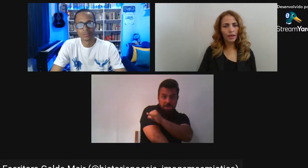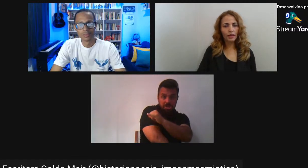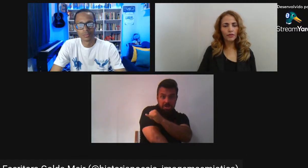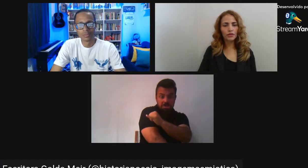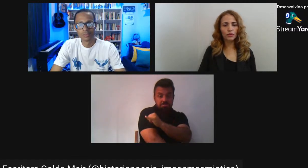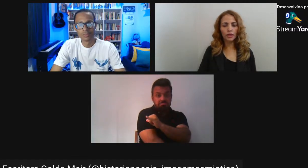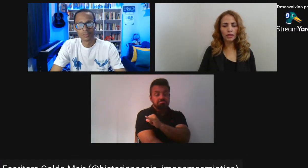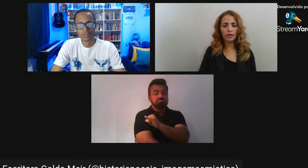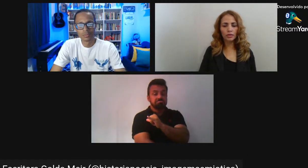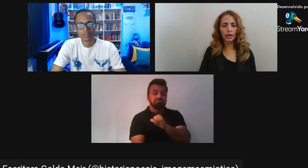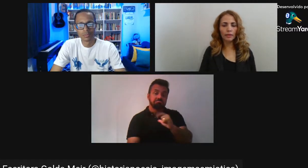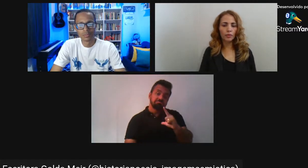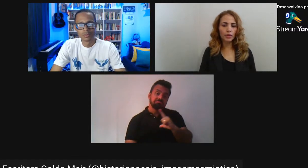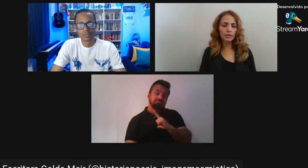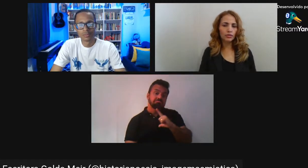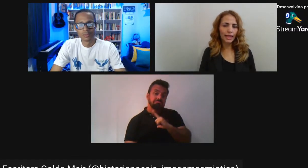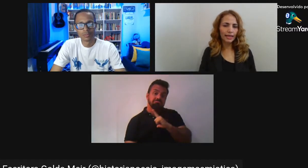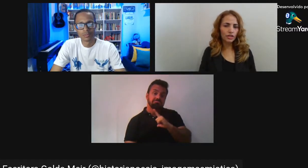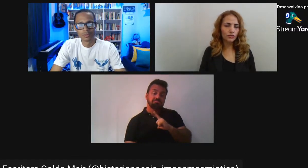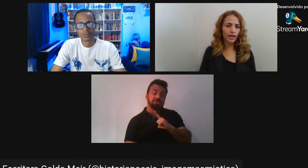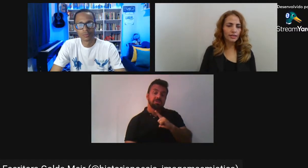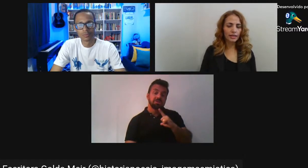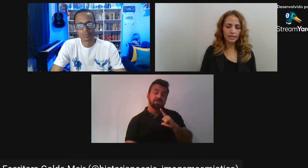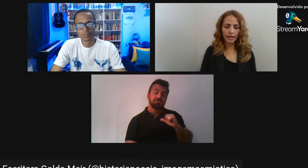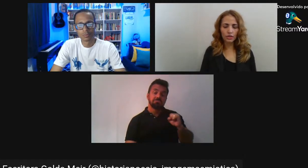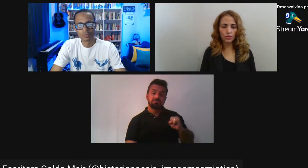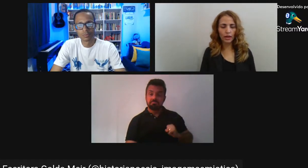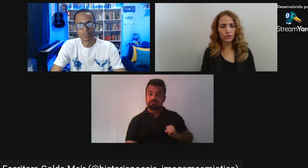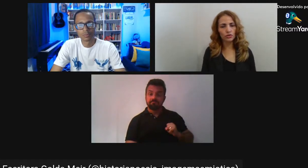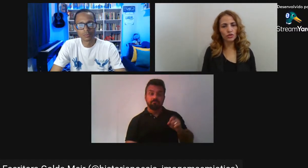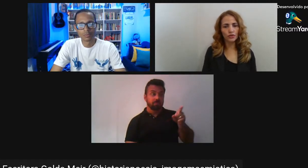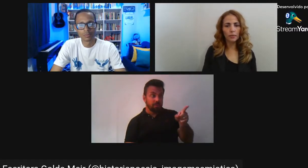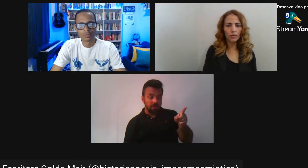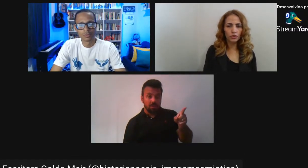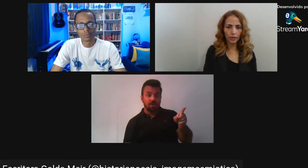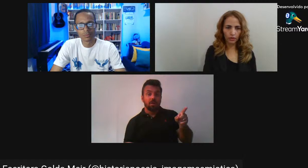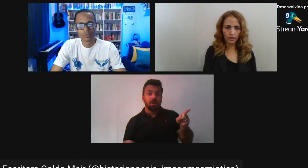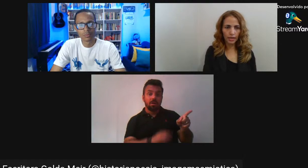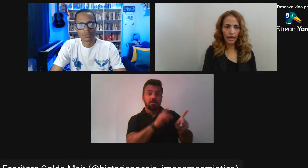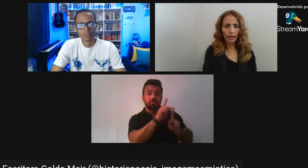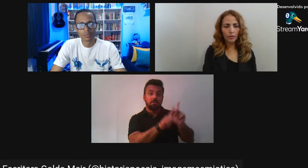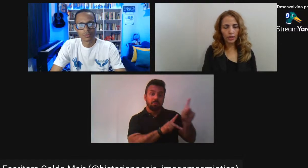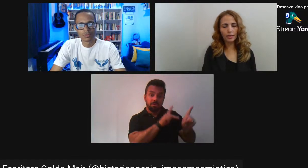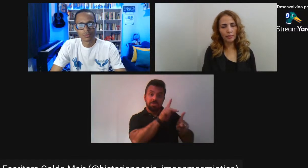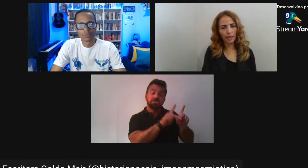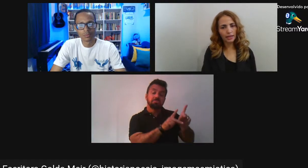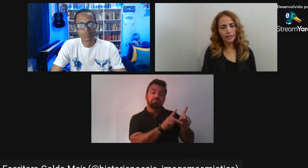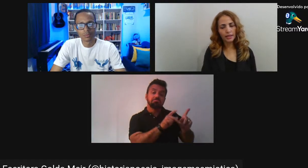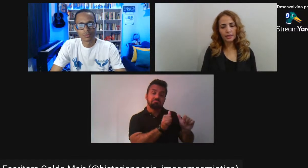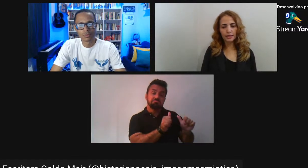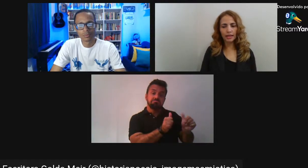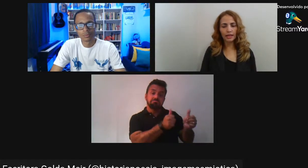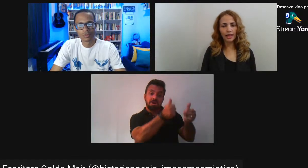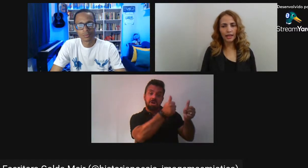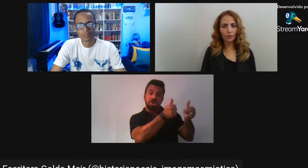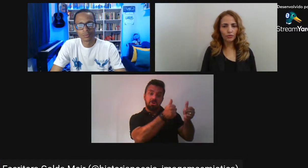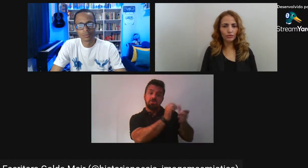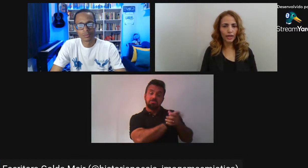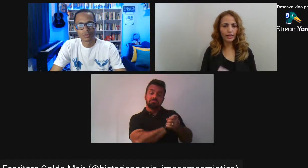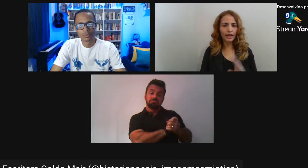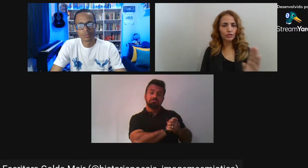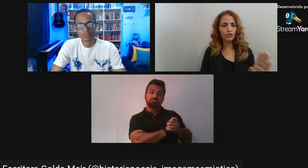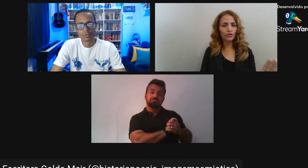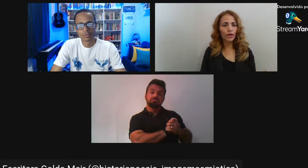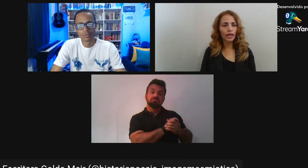Fez com que A população negra Tivesse acesso A condições de vida Muito melhores Embora também Tenha